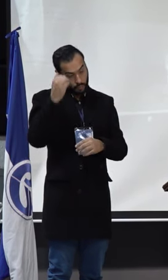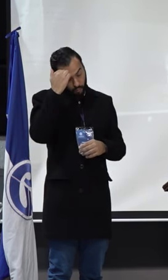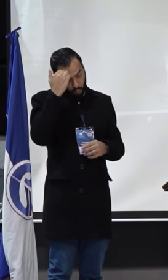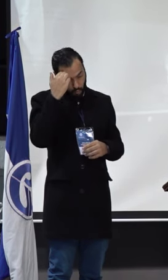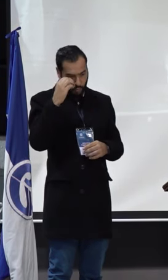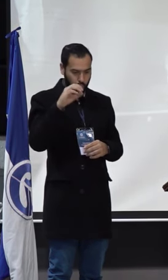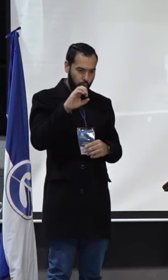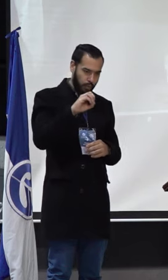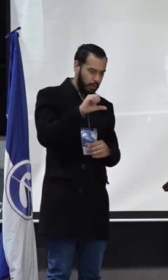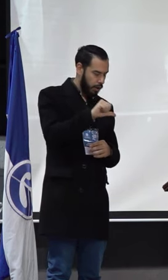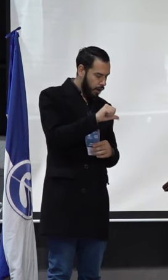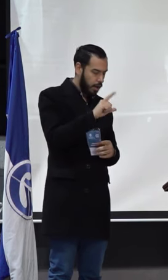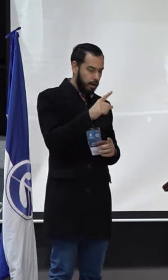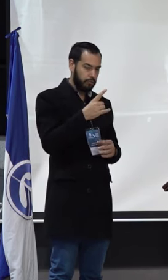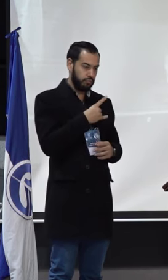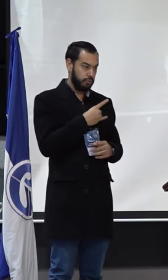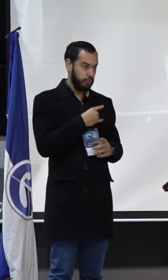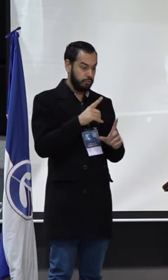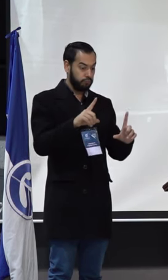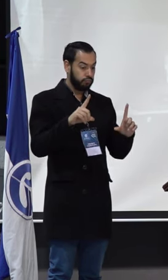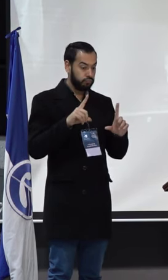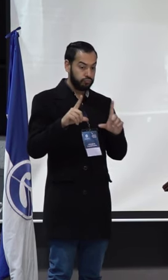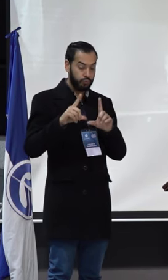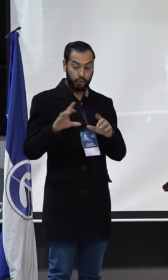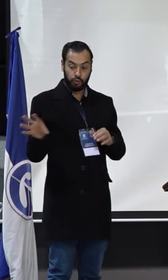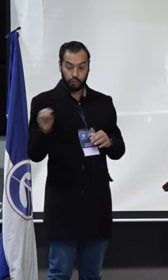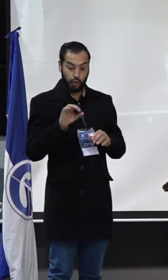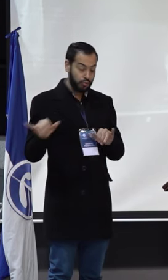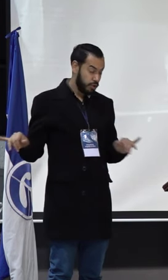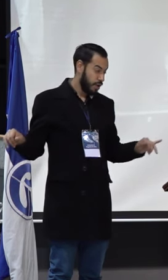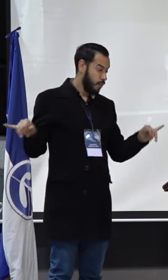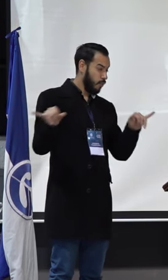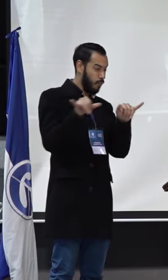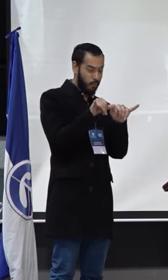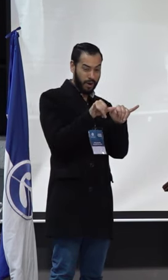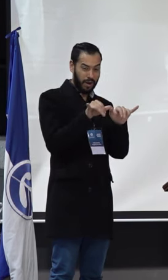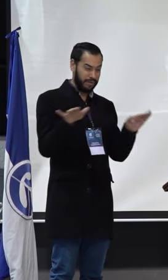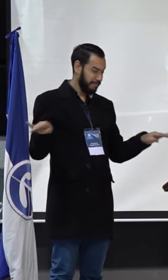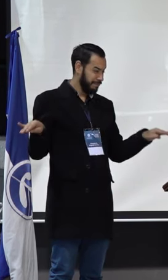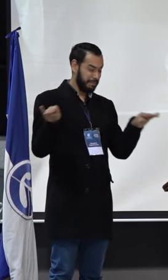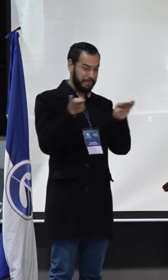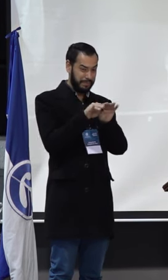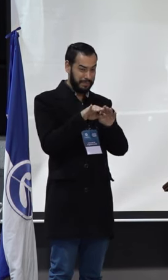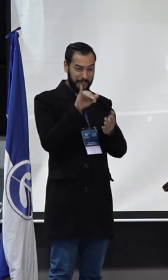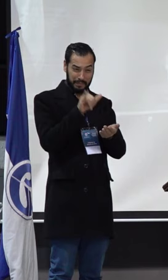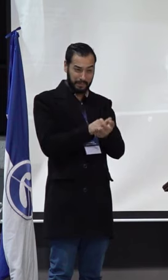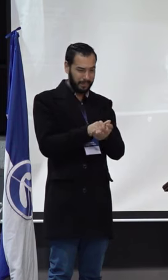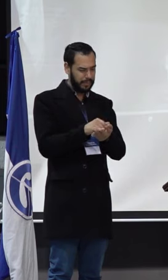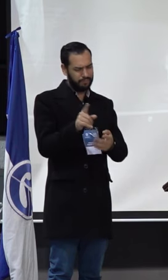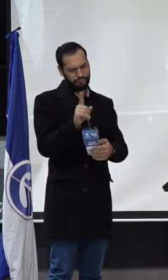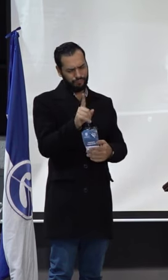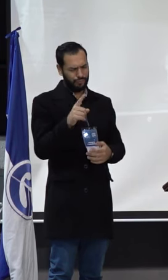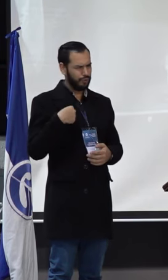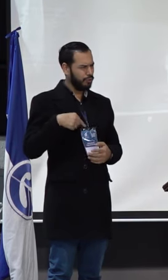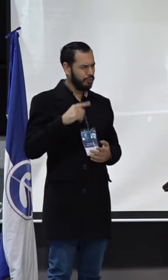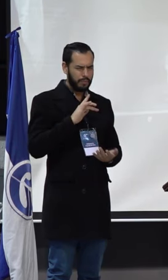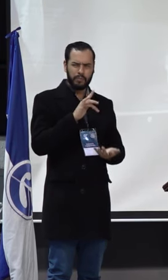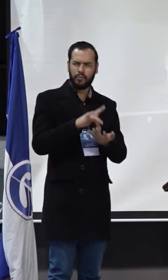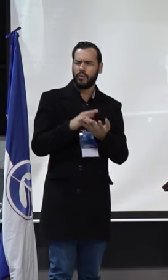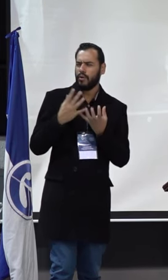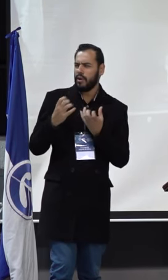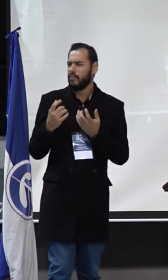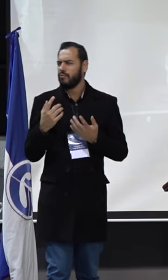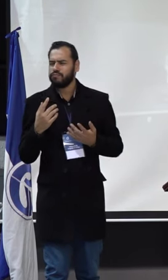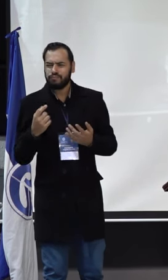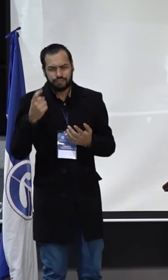gradúan de la universidad no son todos iguales, no somos las mismas personas y no llegamos con las mismas aspiraciones